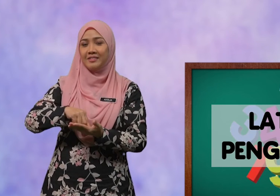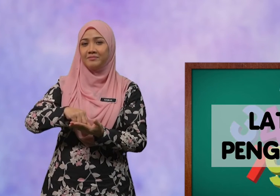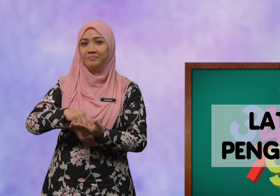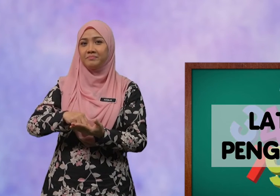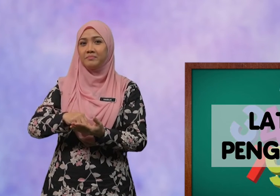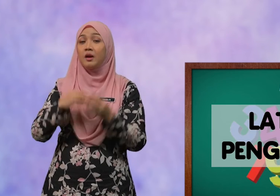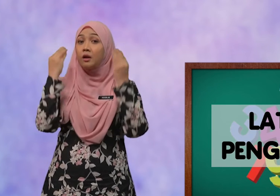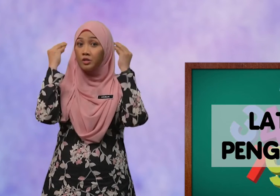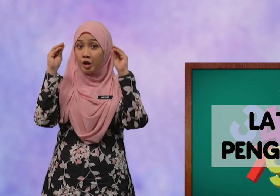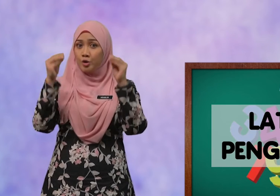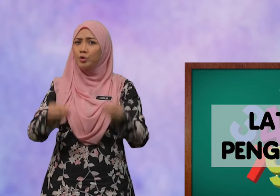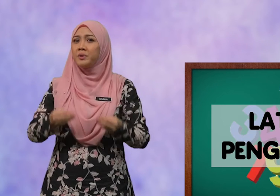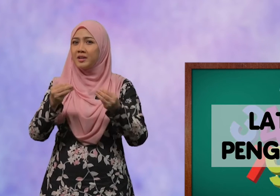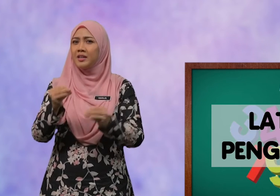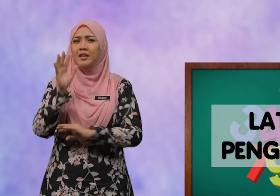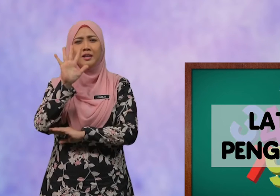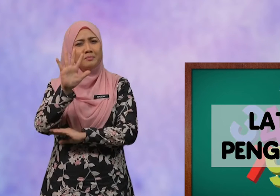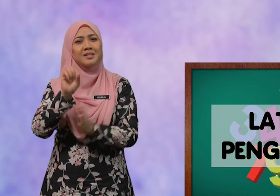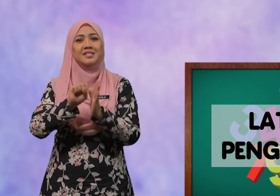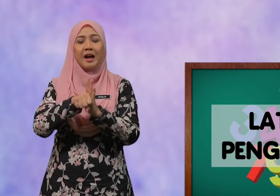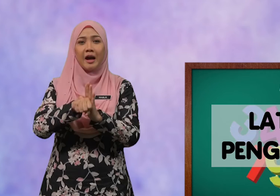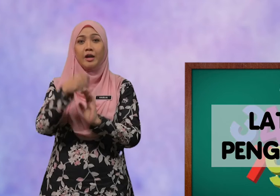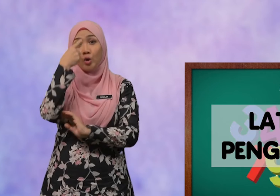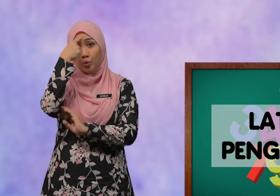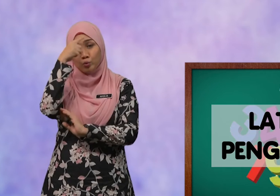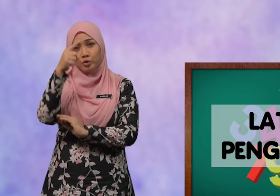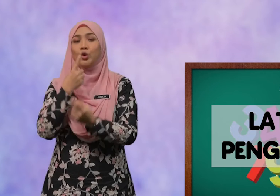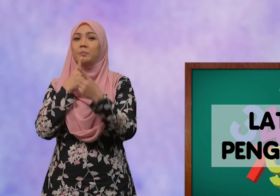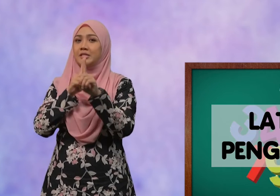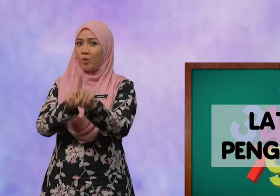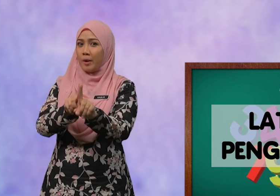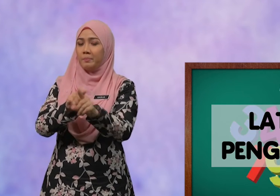Cikgu beri 5 saat untuk menjawab